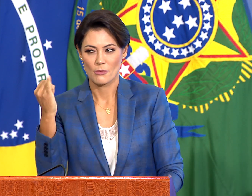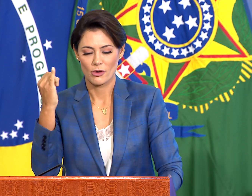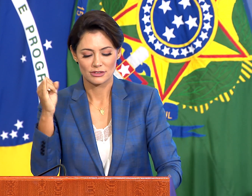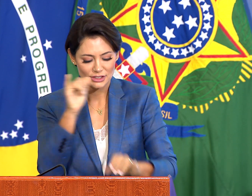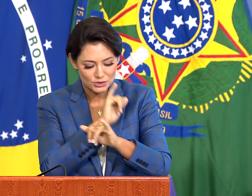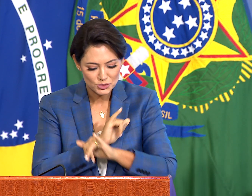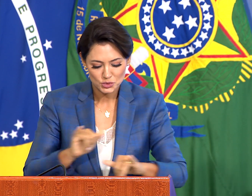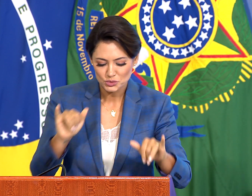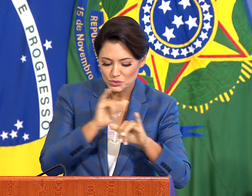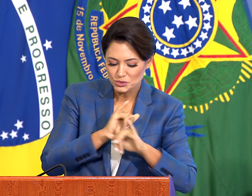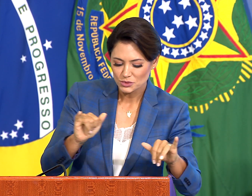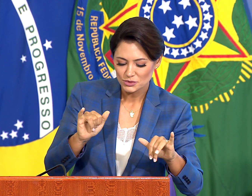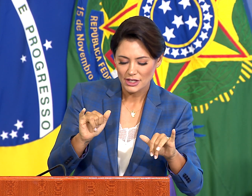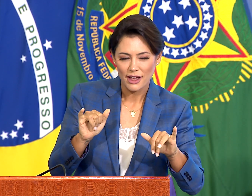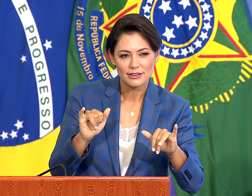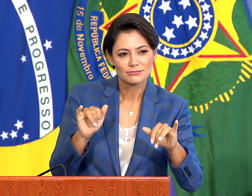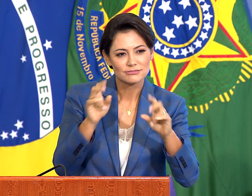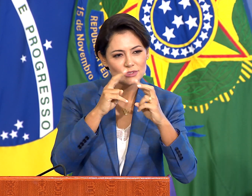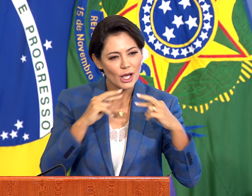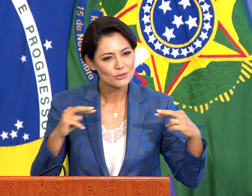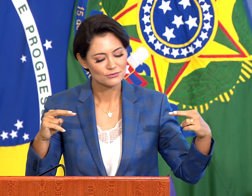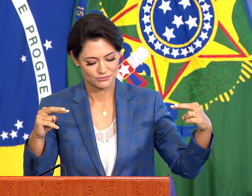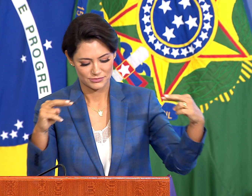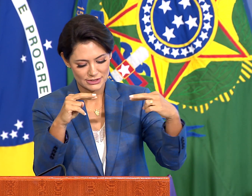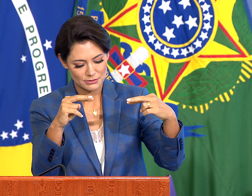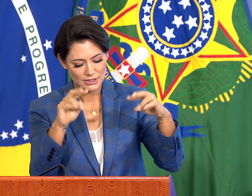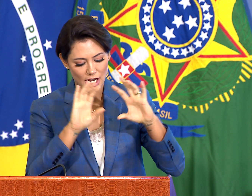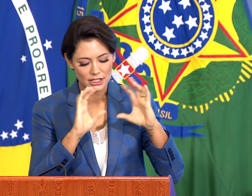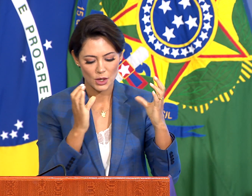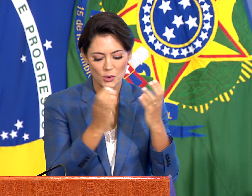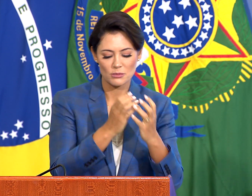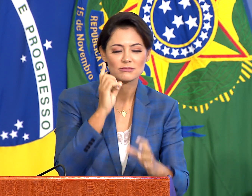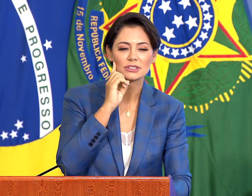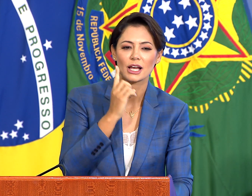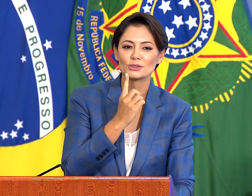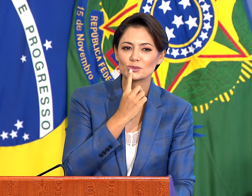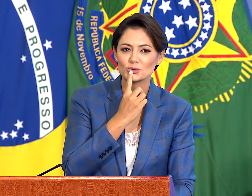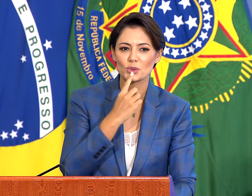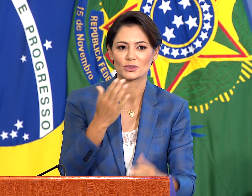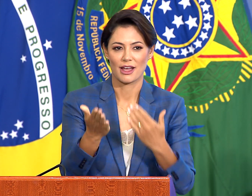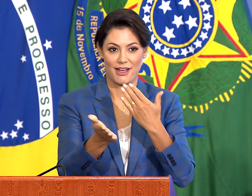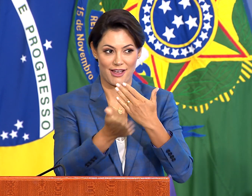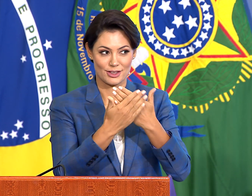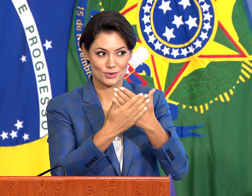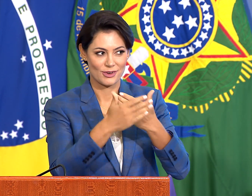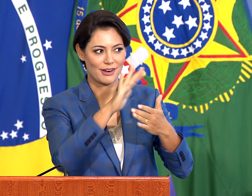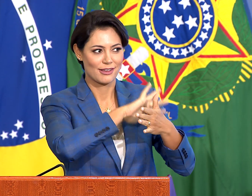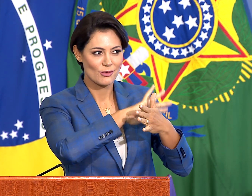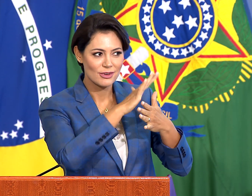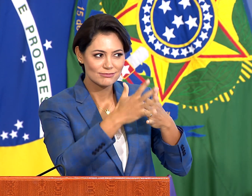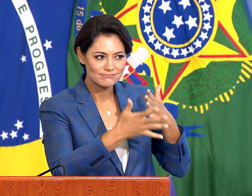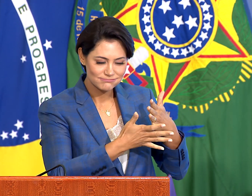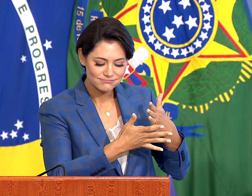Importante ferramenta para dar visibilidade à comunidade surda e à sua língua.